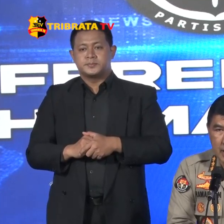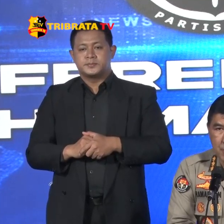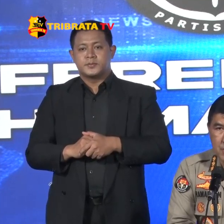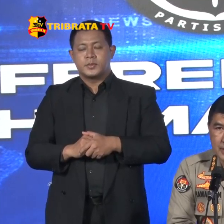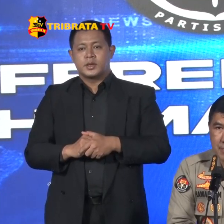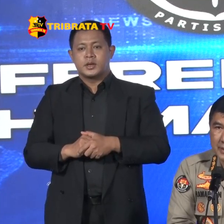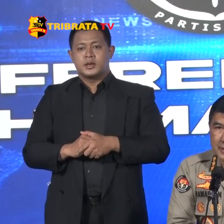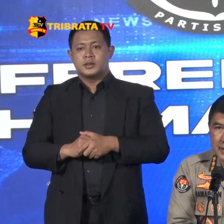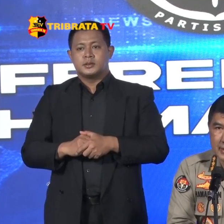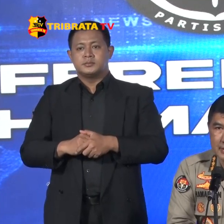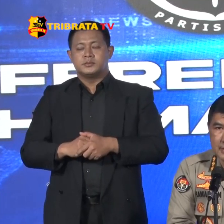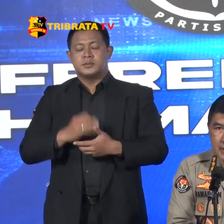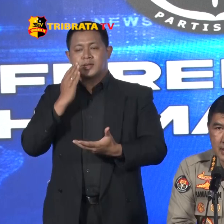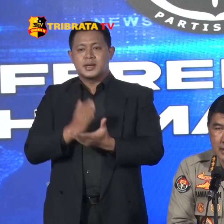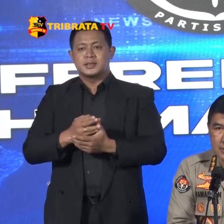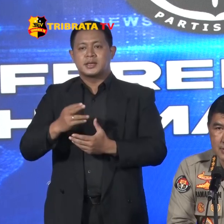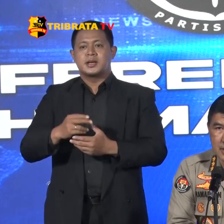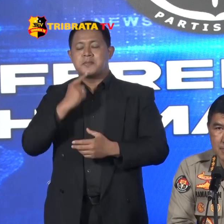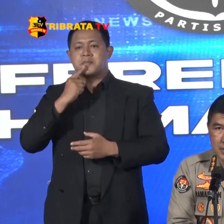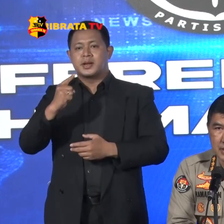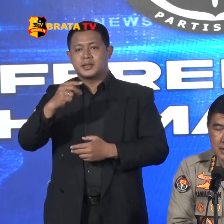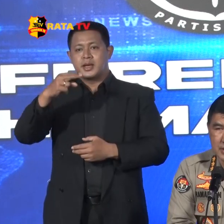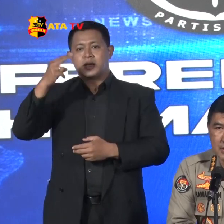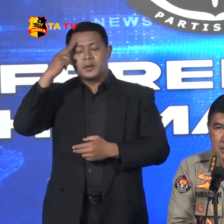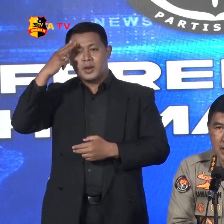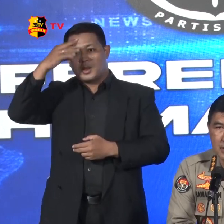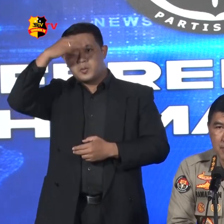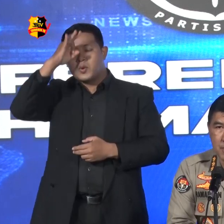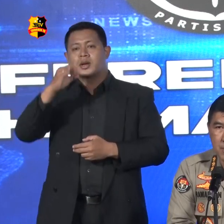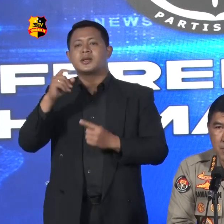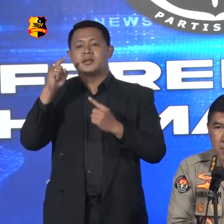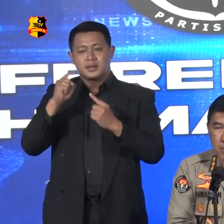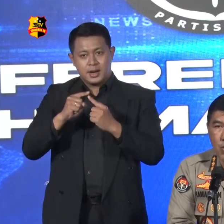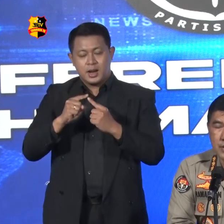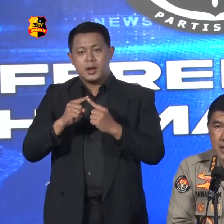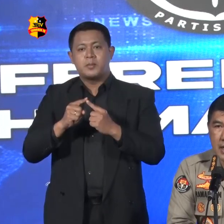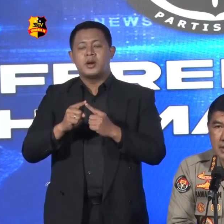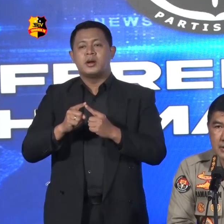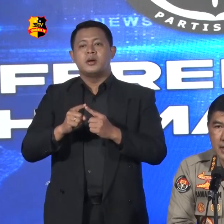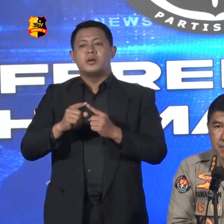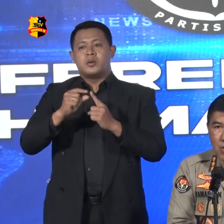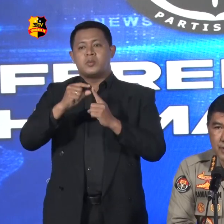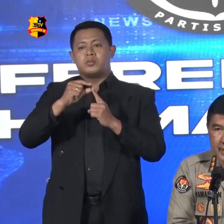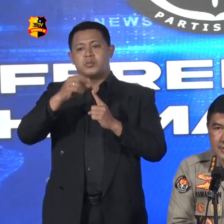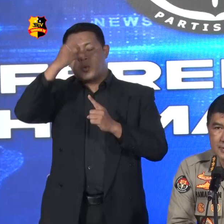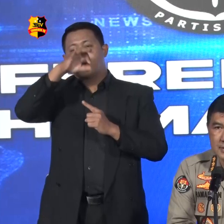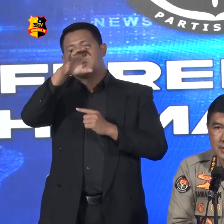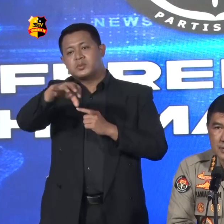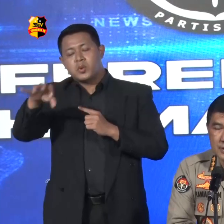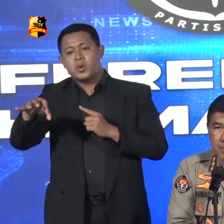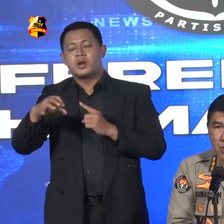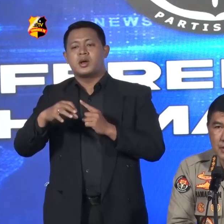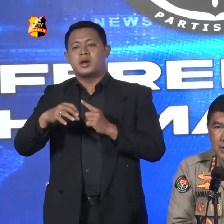Kapolri kepada Jajaran Artinya penegasan terhadap Polda dan Polres